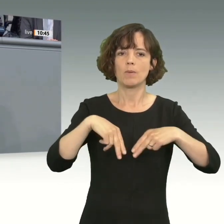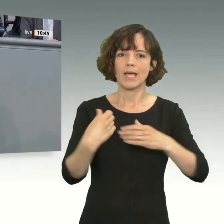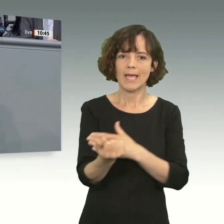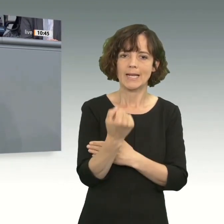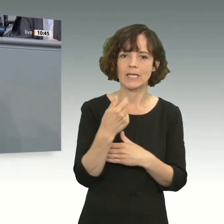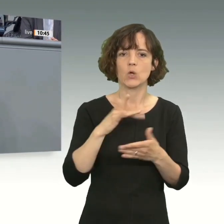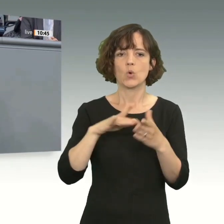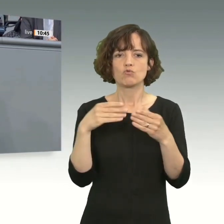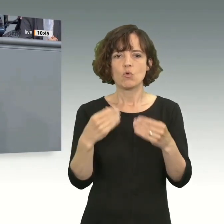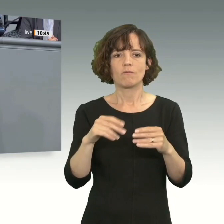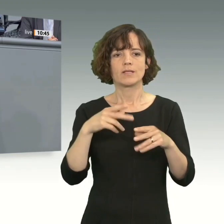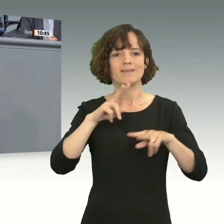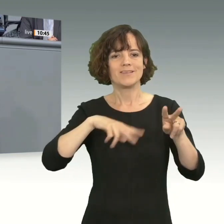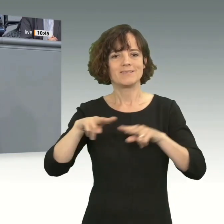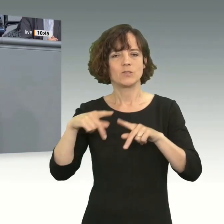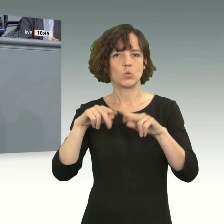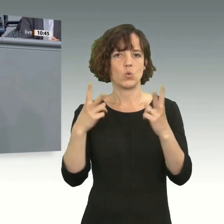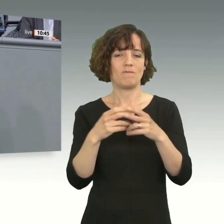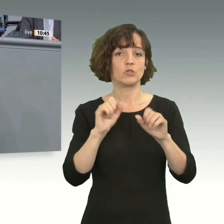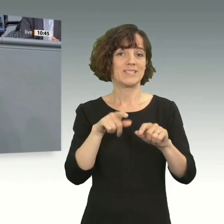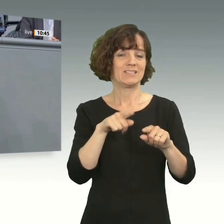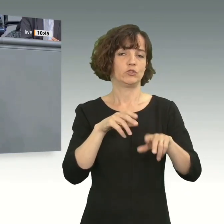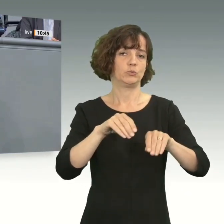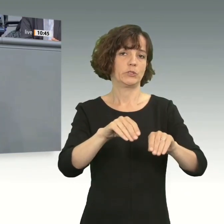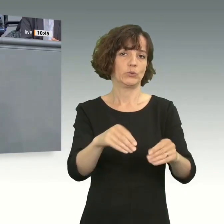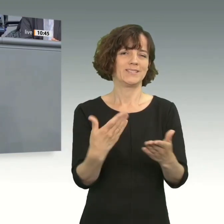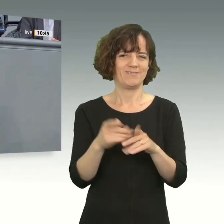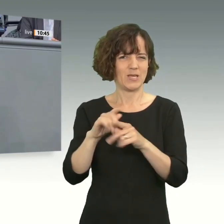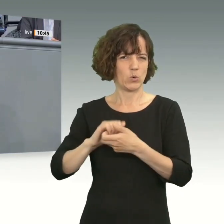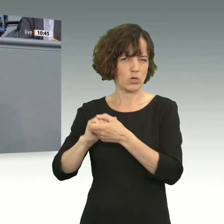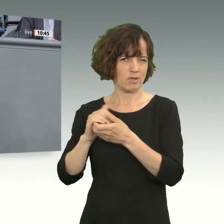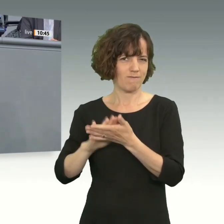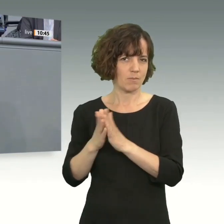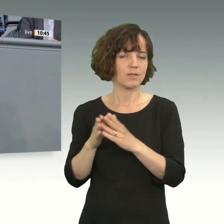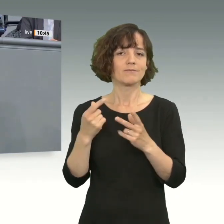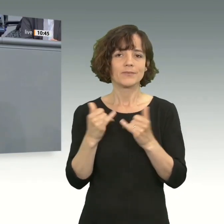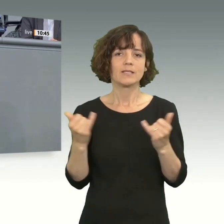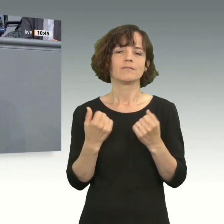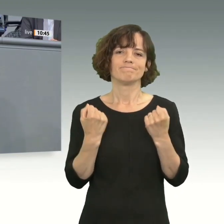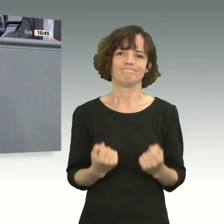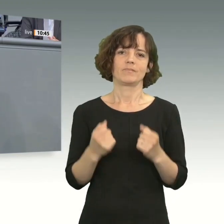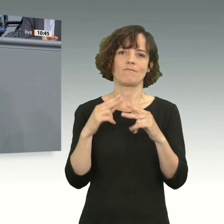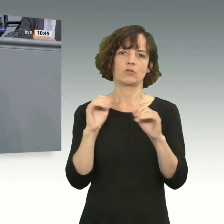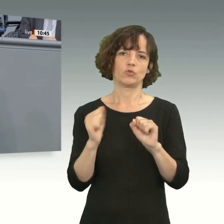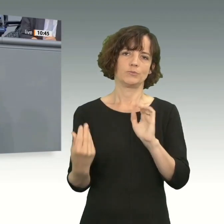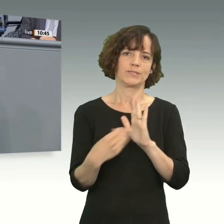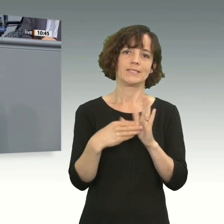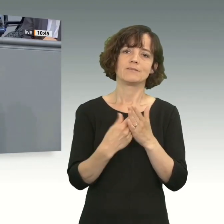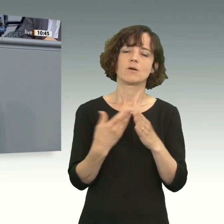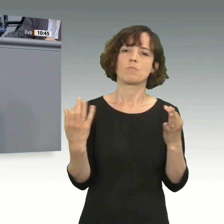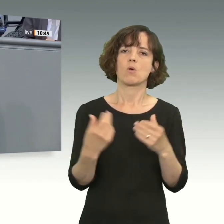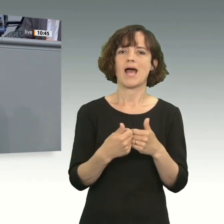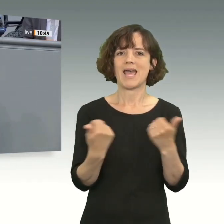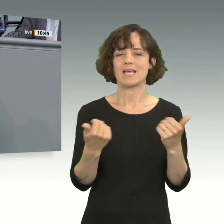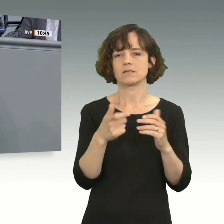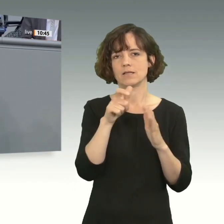Diversifizierung und beim Umweltschutz. Diese wollen wir nutzen und, wie in der Koalition vereinbart, durch verbindlichen Waldschutz ergänzen. Es braucht deshalb ein eigenständiges